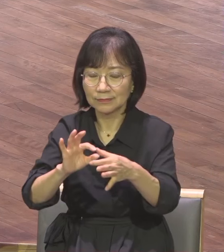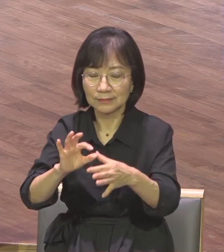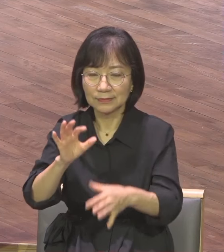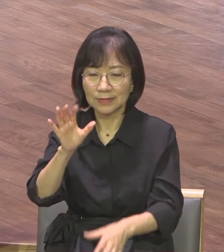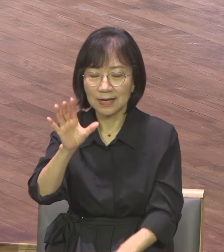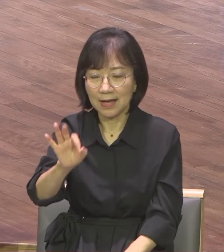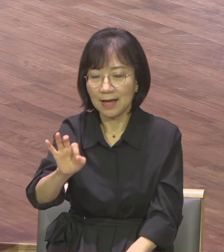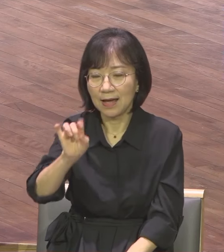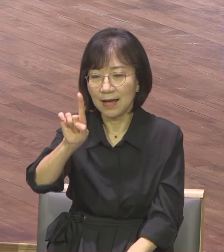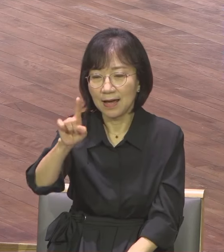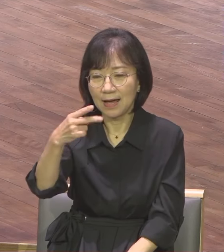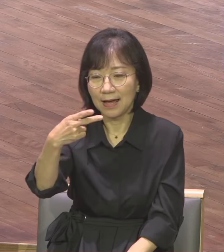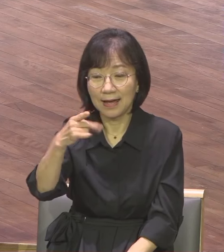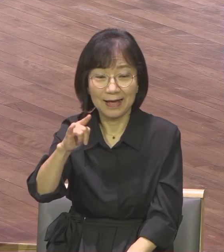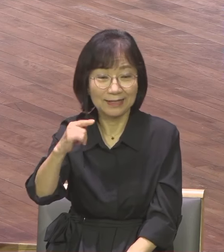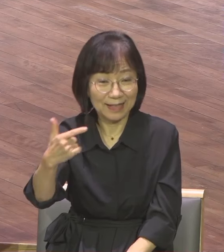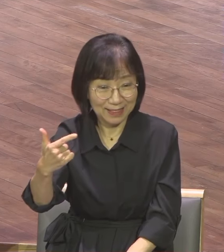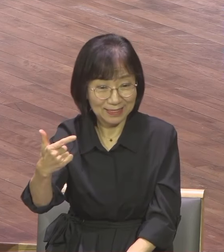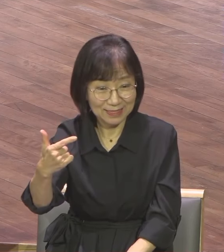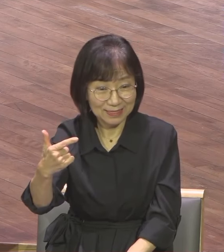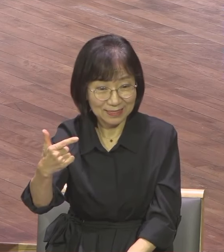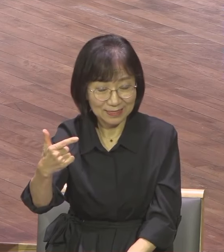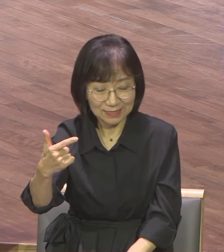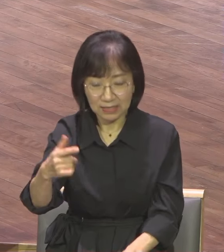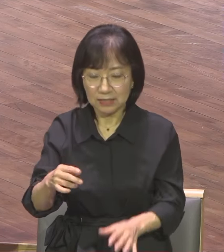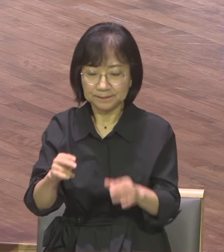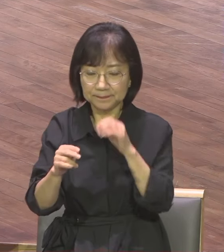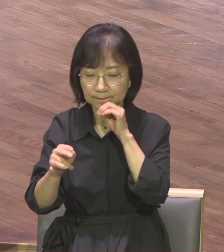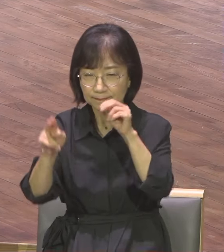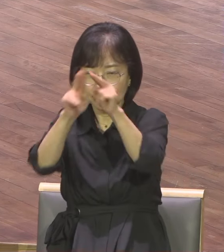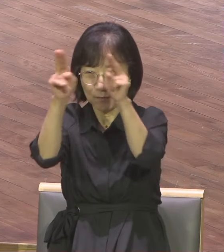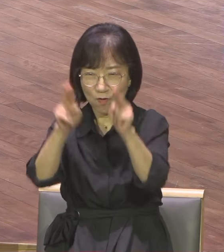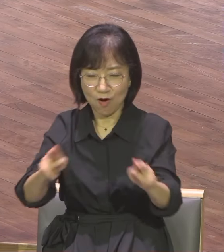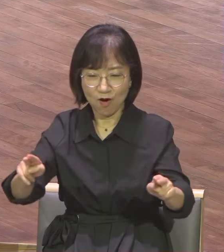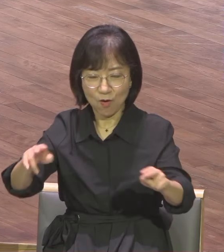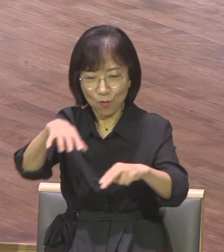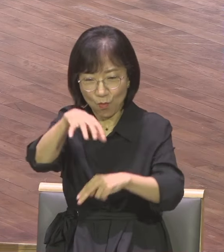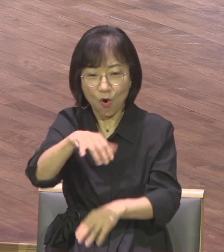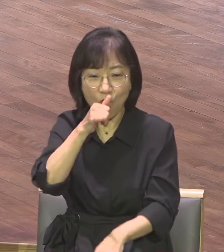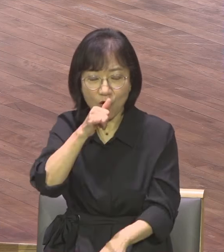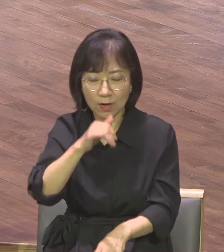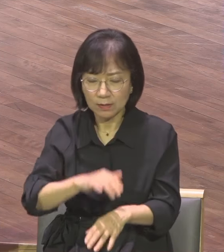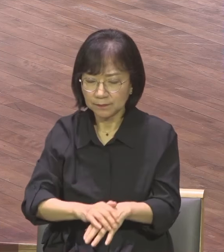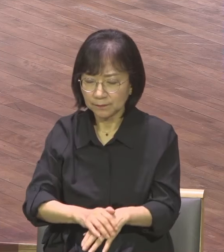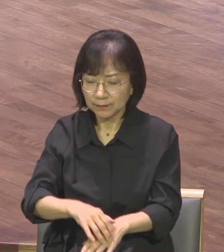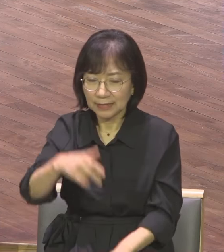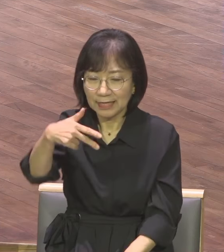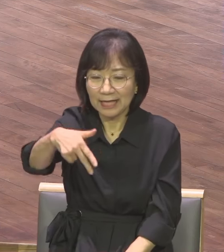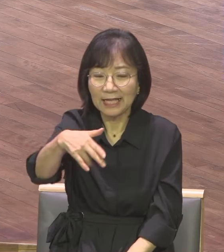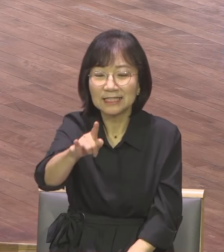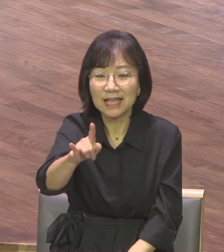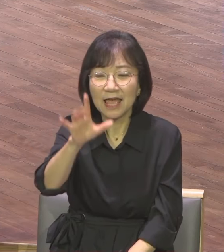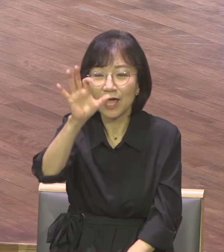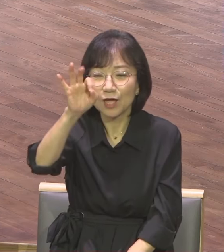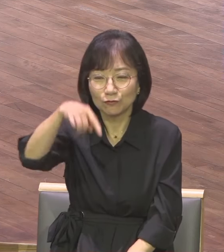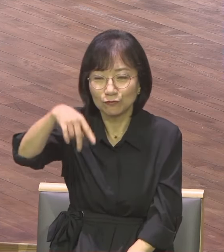제우스 신의 딸 제우스 신의 딸이 아데미거든요 그래서 세계